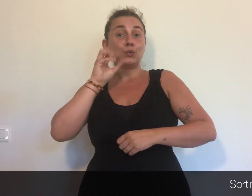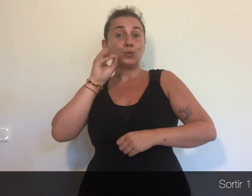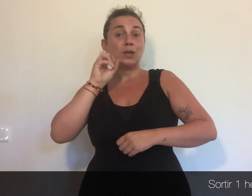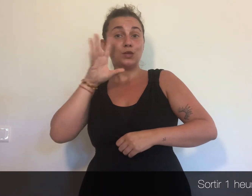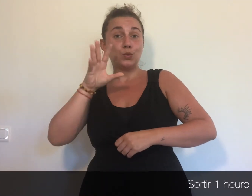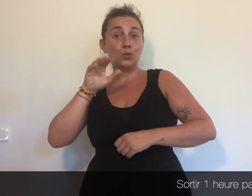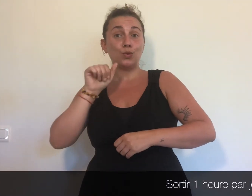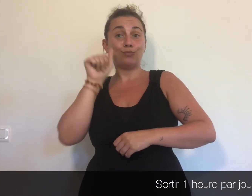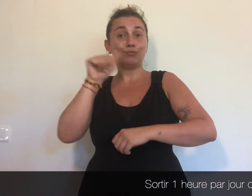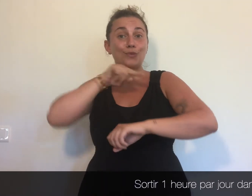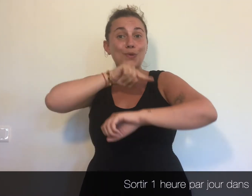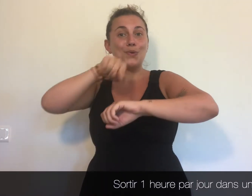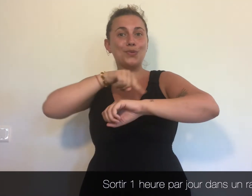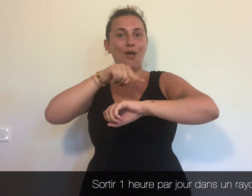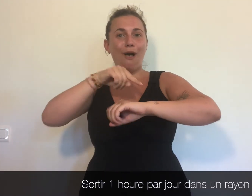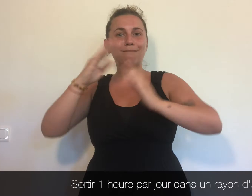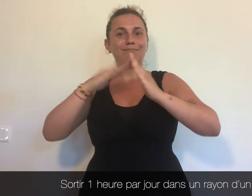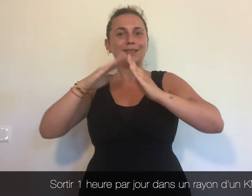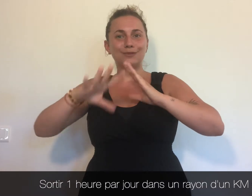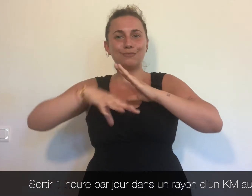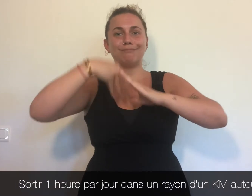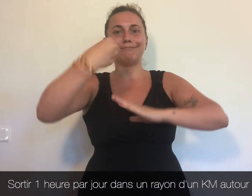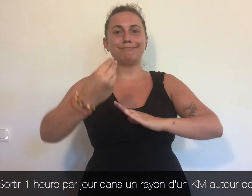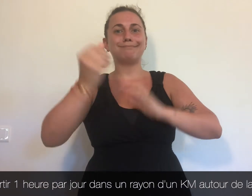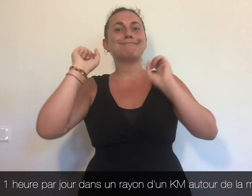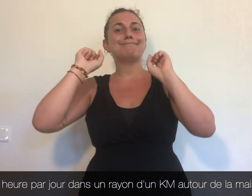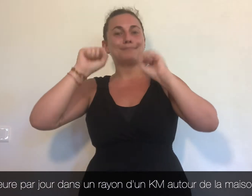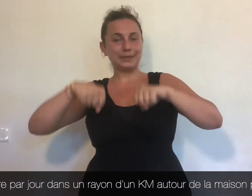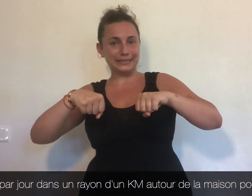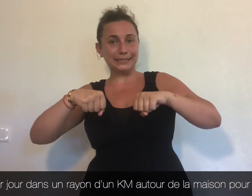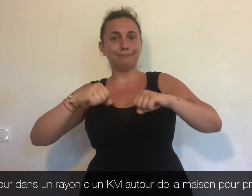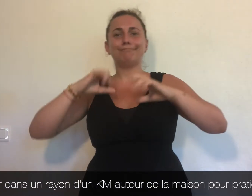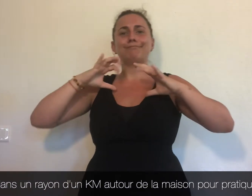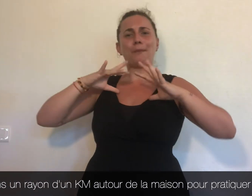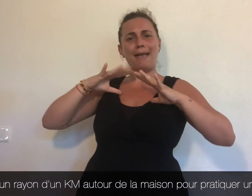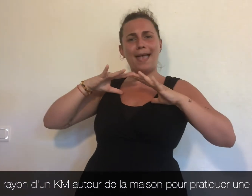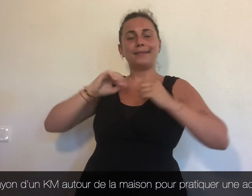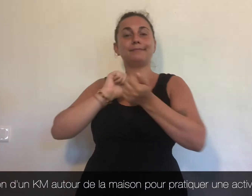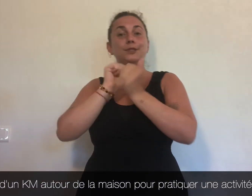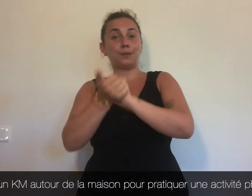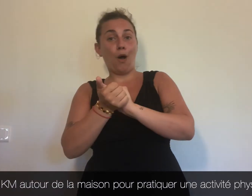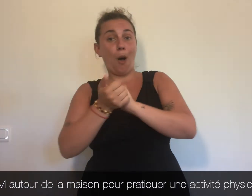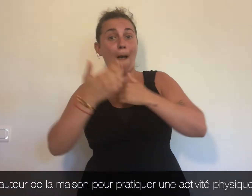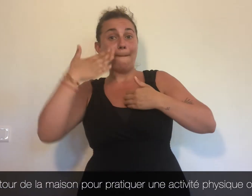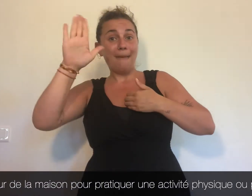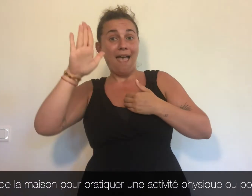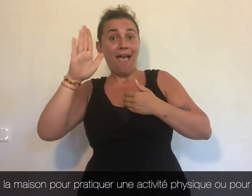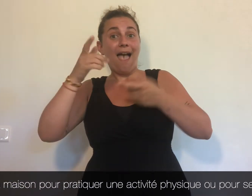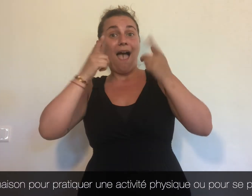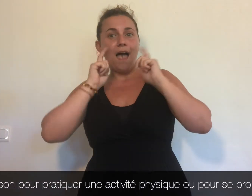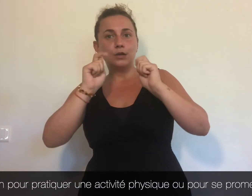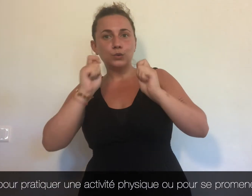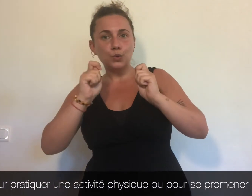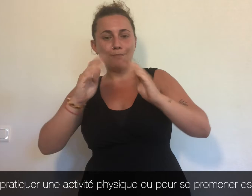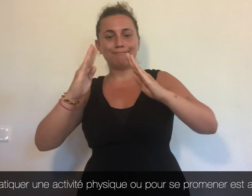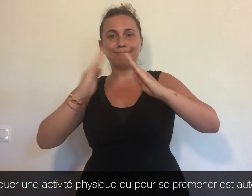Sortir une heure par jour dans un rayon d'un kilomètre autour du domicile pour pratiquer une activité physique ou se balader